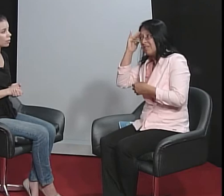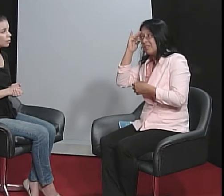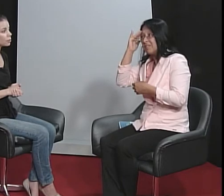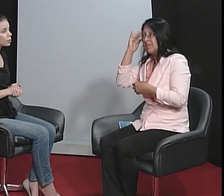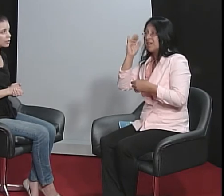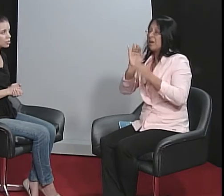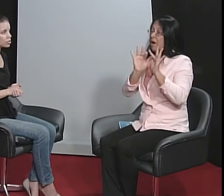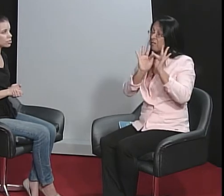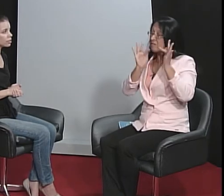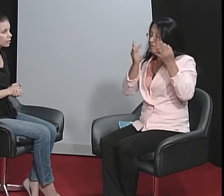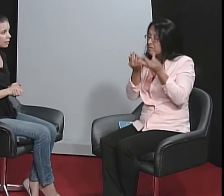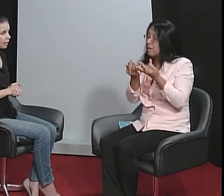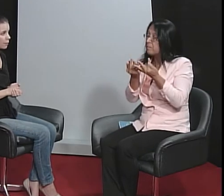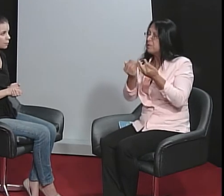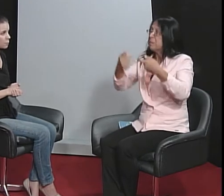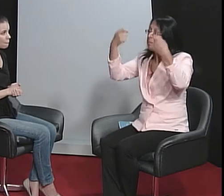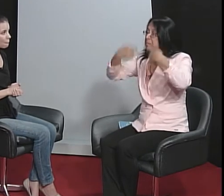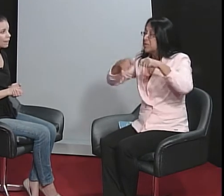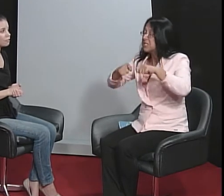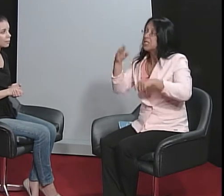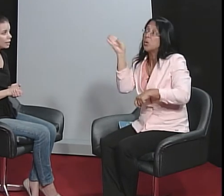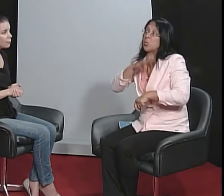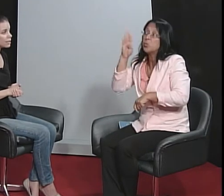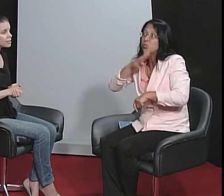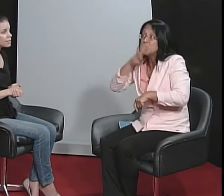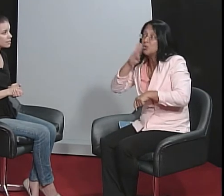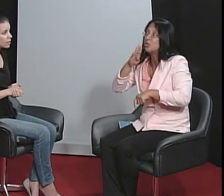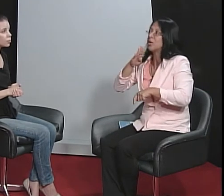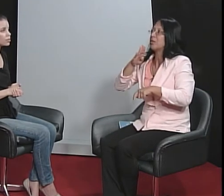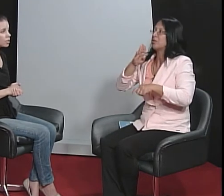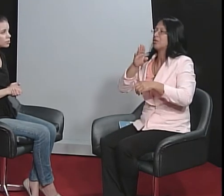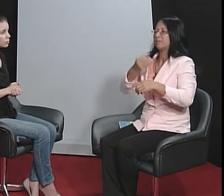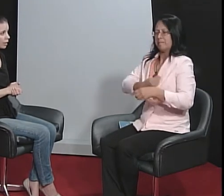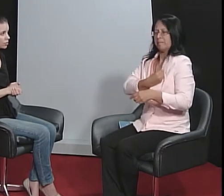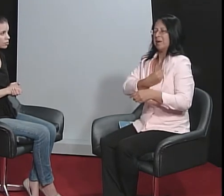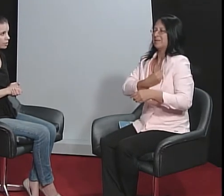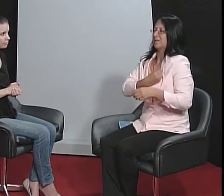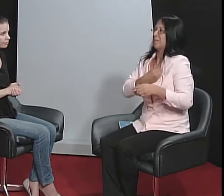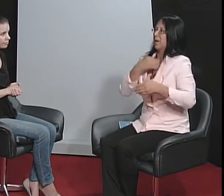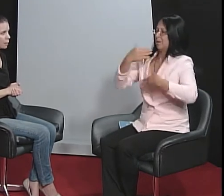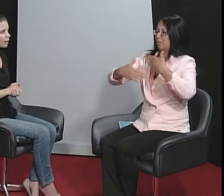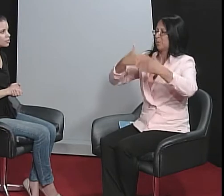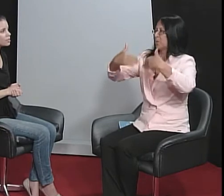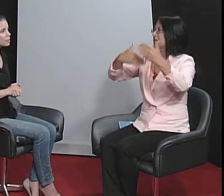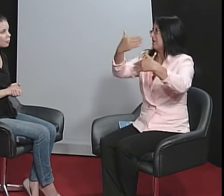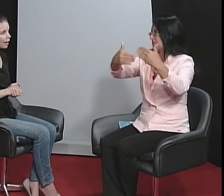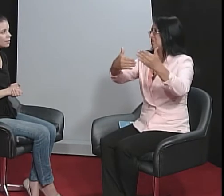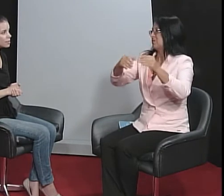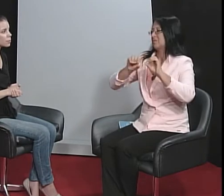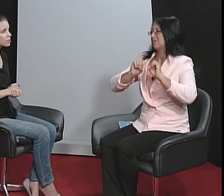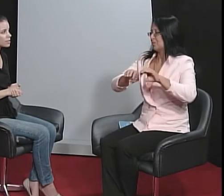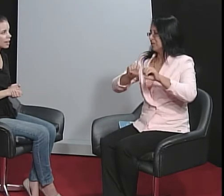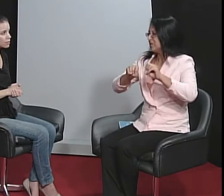é muito importante a gente entender que a família precisa urgentemente participar desse processo